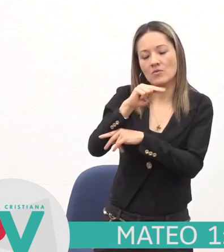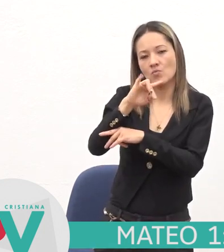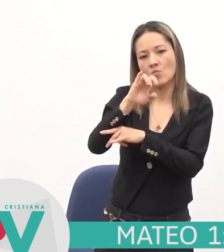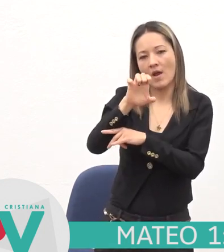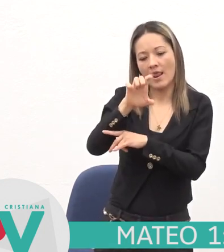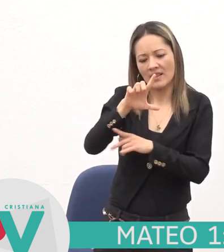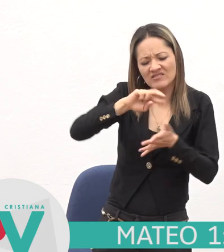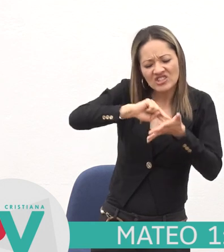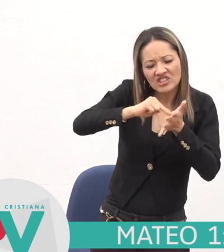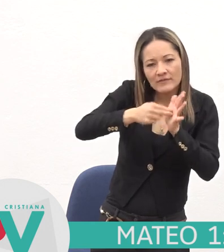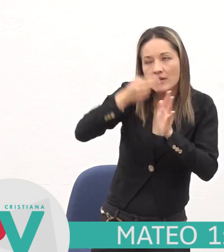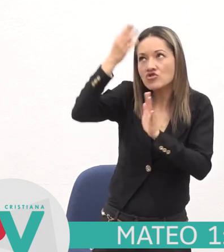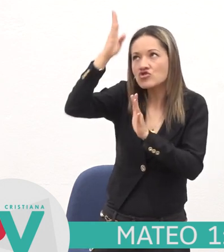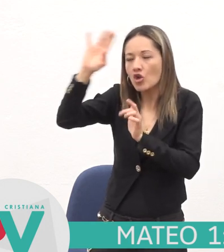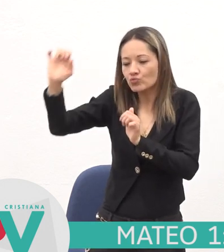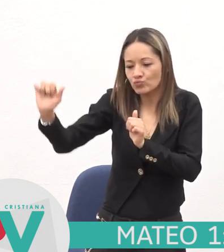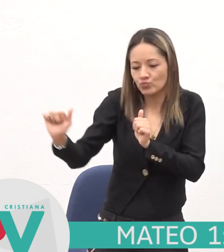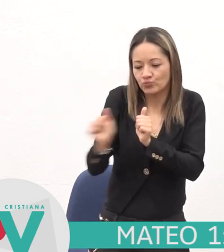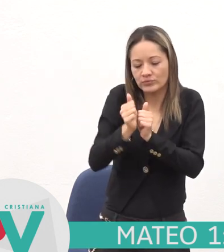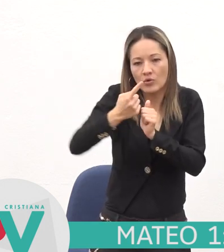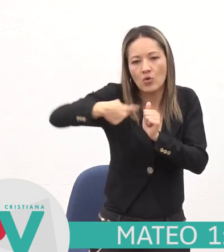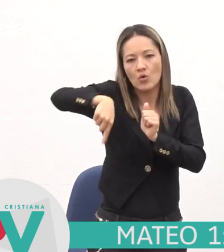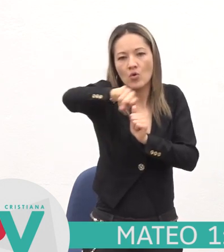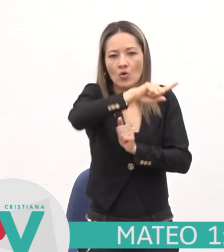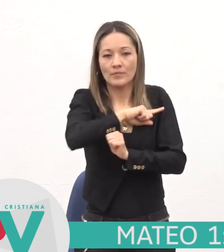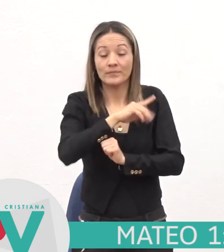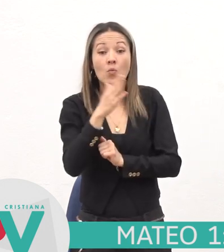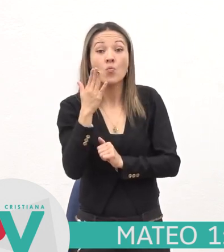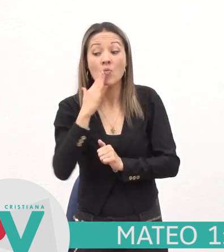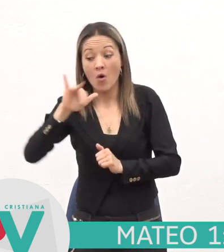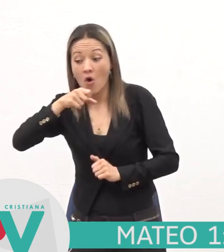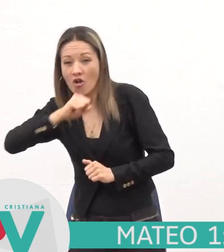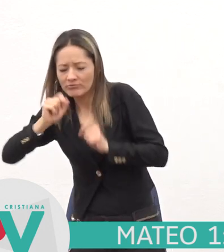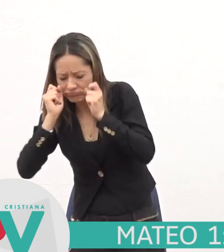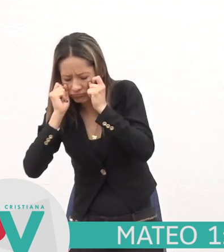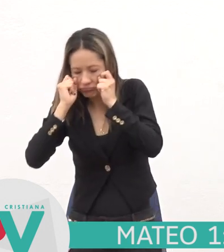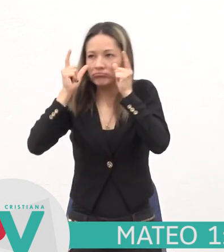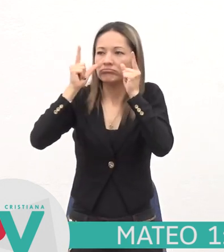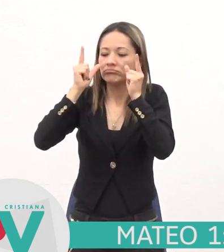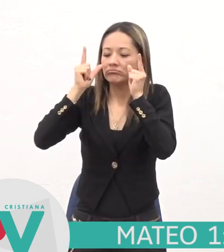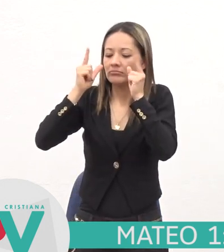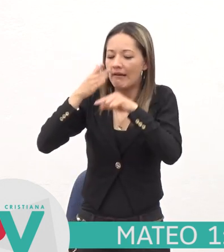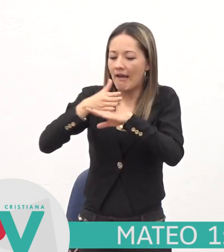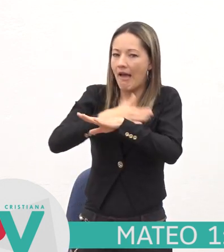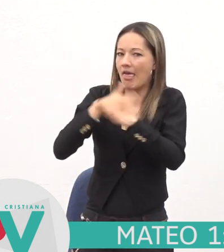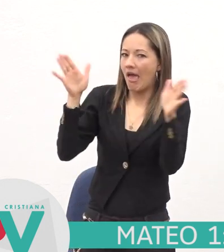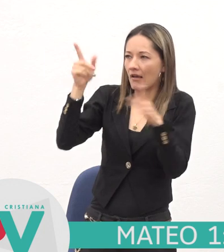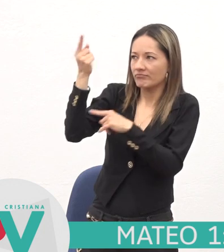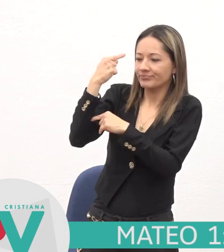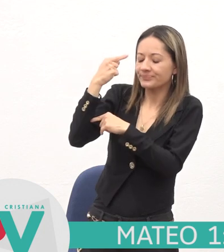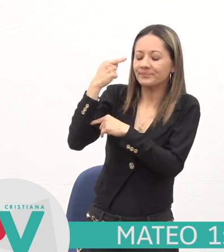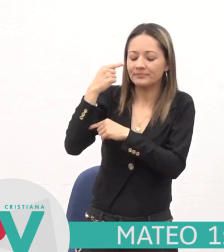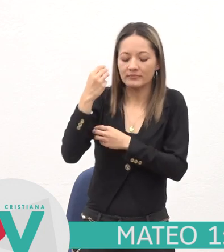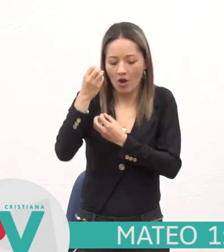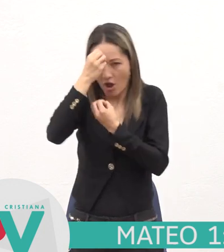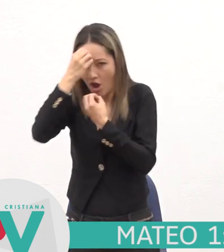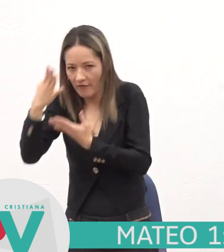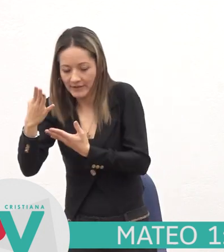José despertó, hizo lo el ángel del Señor le había ordenado Se casó con María, pero no tuvo relaciones